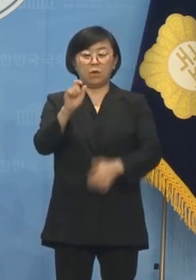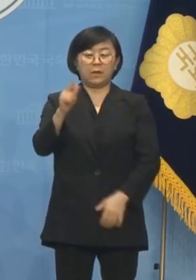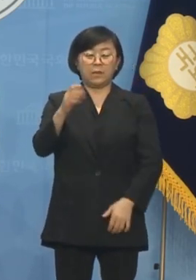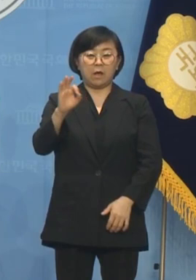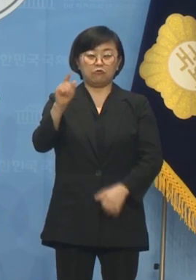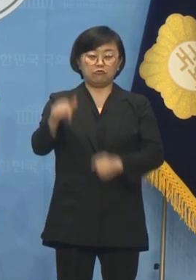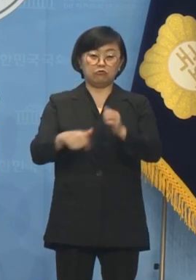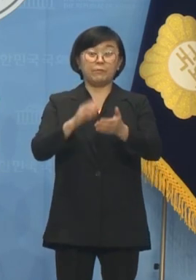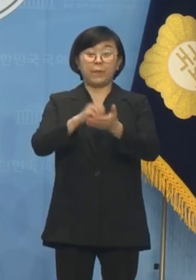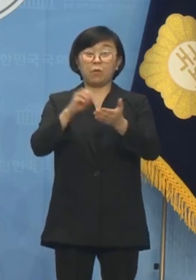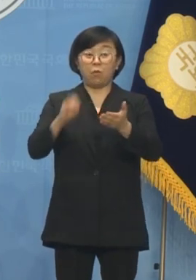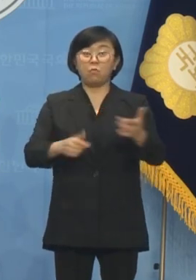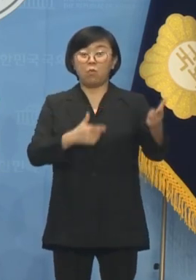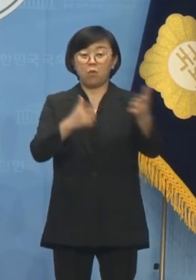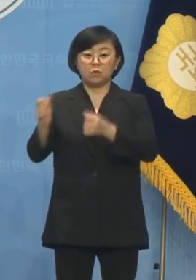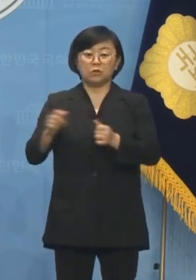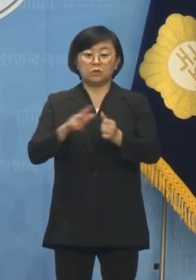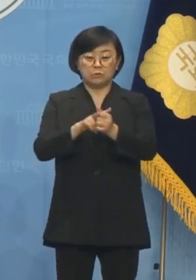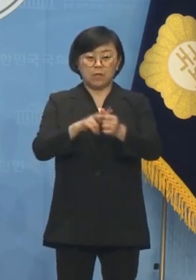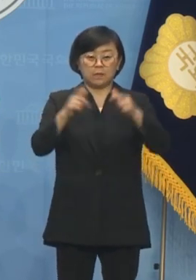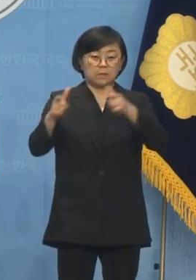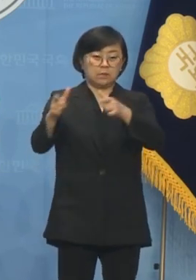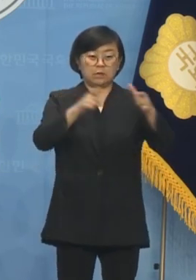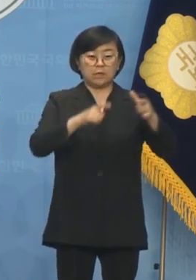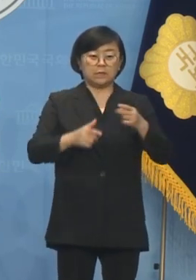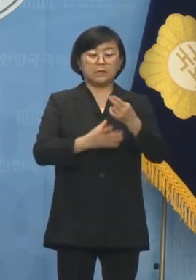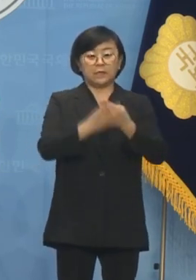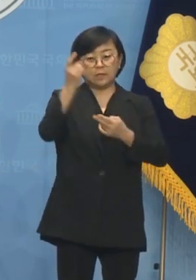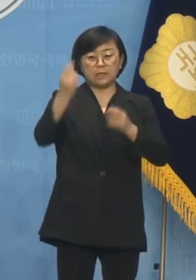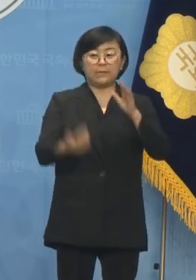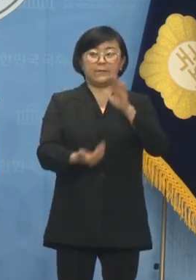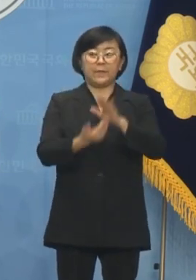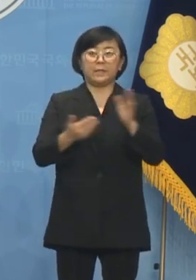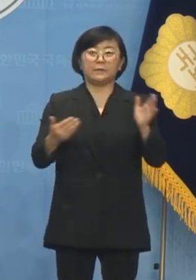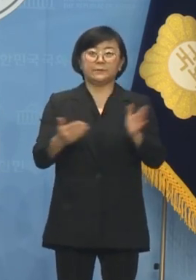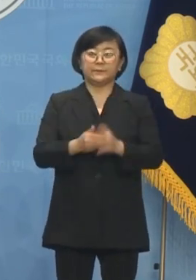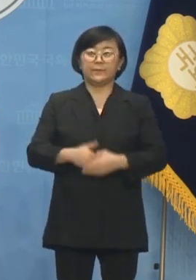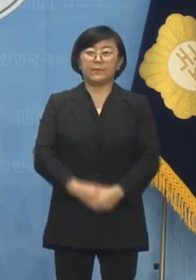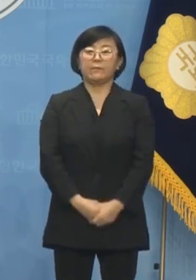제외한 모든 출마 지역에서 단일화를 실현하였습니다.